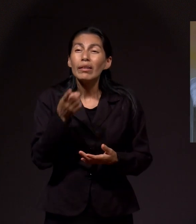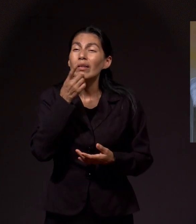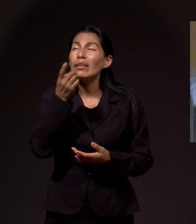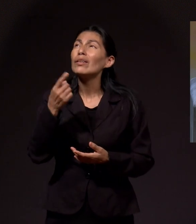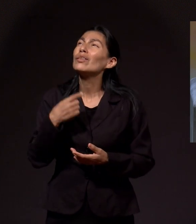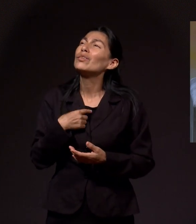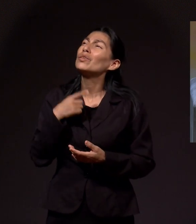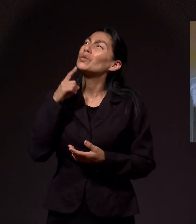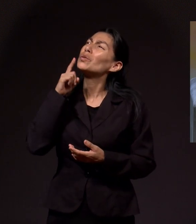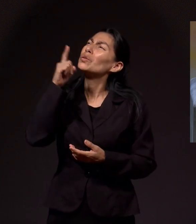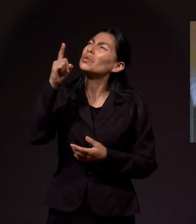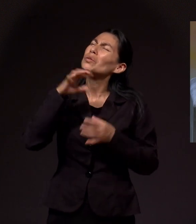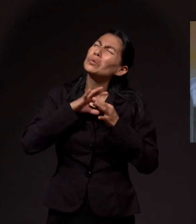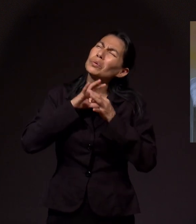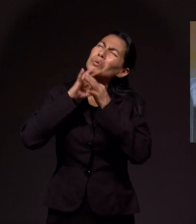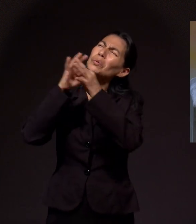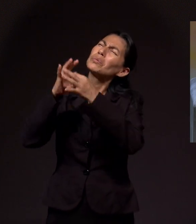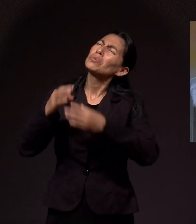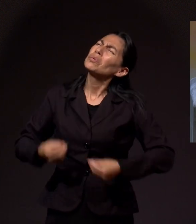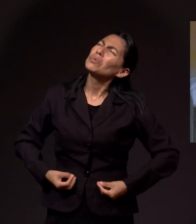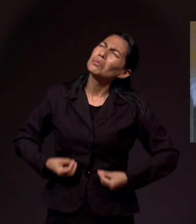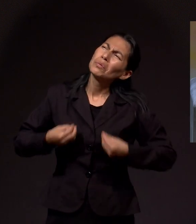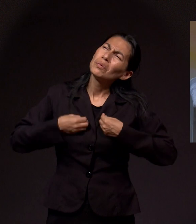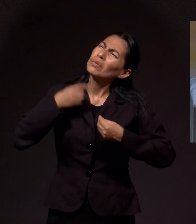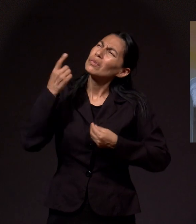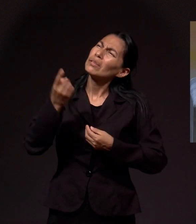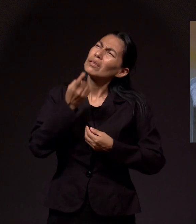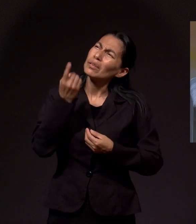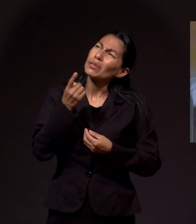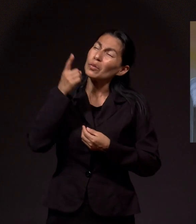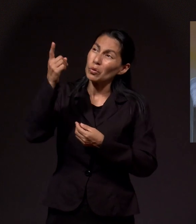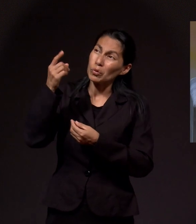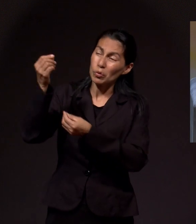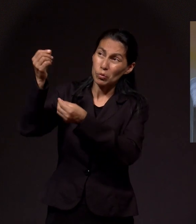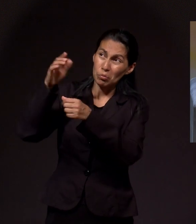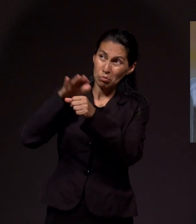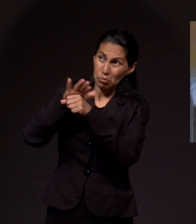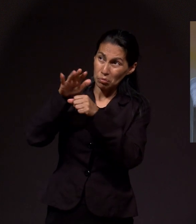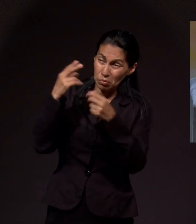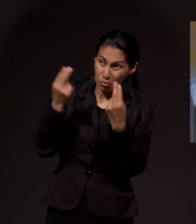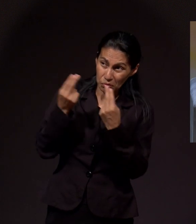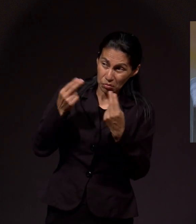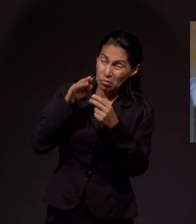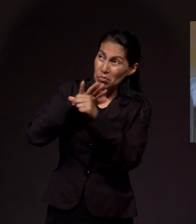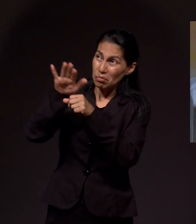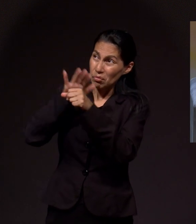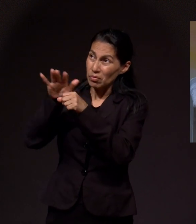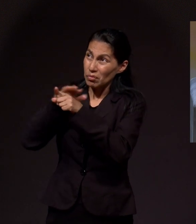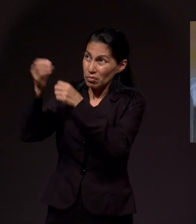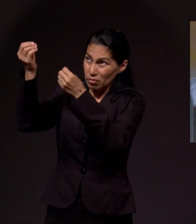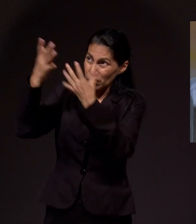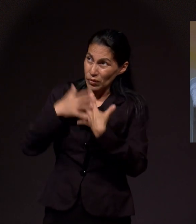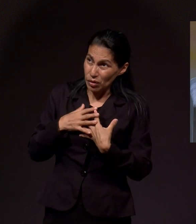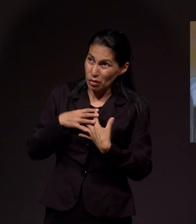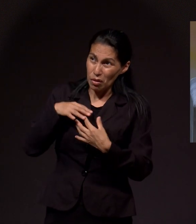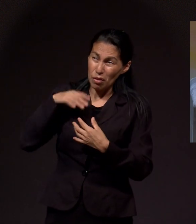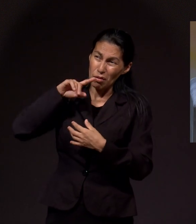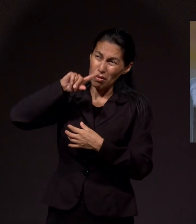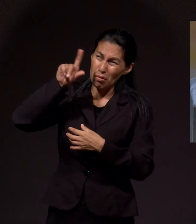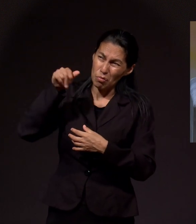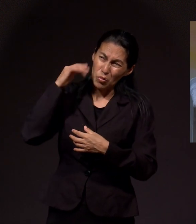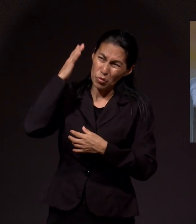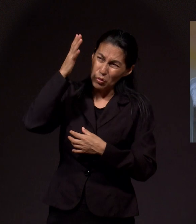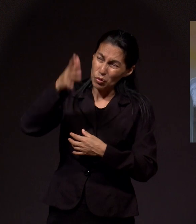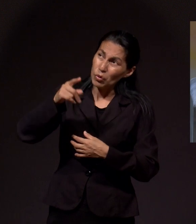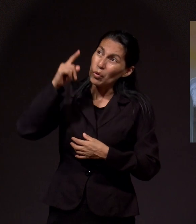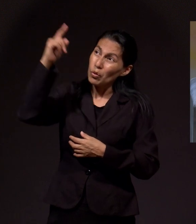y decirle, Señor, quiero vivir contigo. Quiero que Tú seas mi sustento y que Tú, Señor, el día que Tú vengas o en el día final,